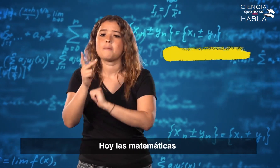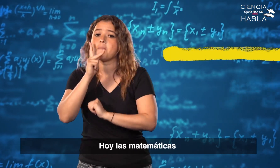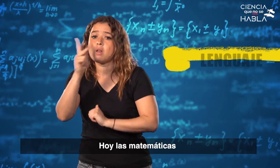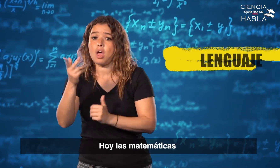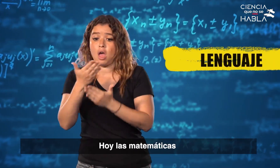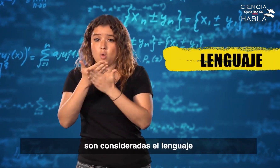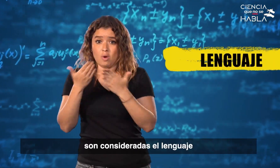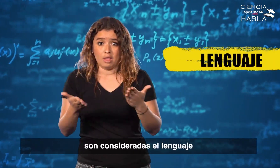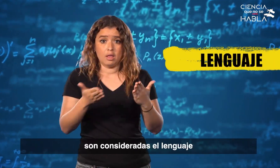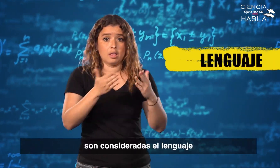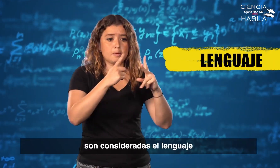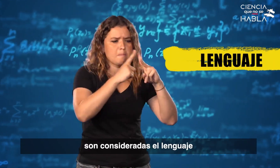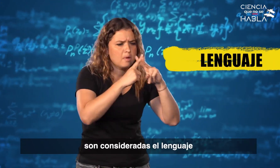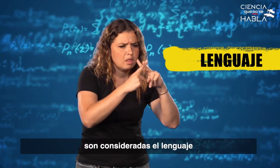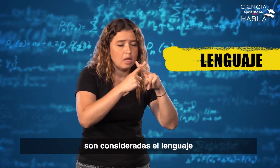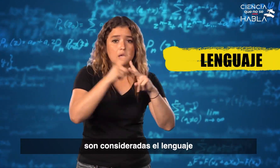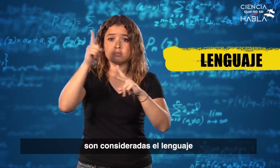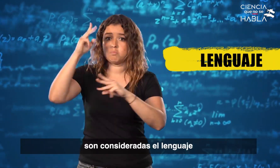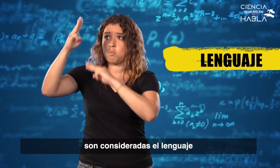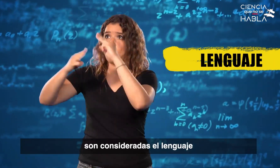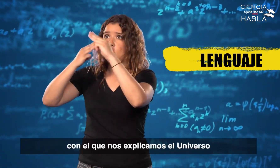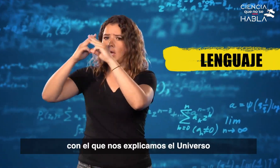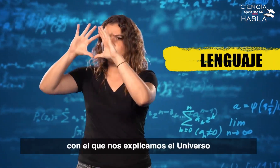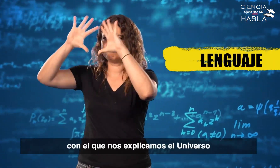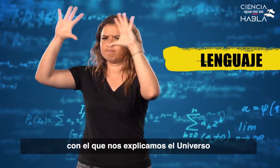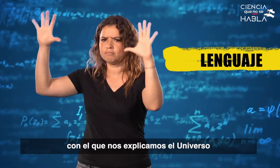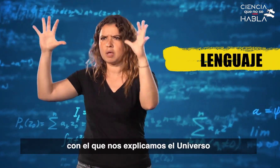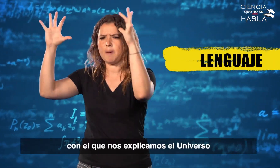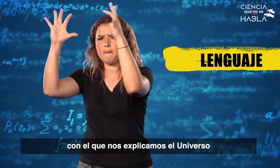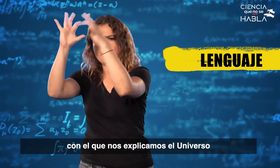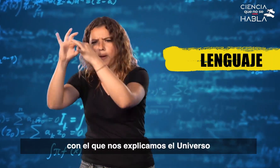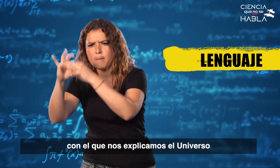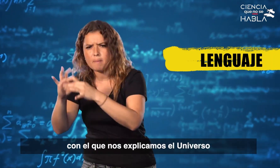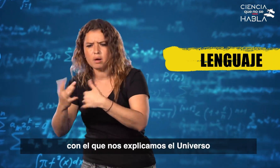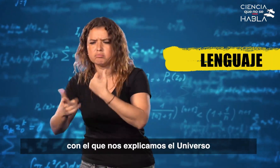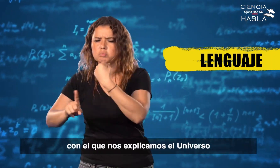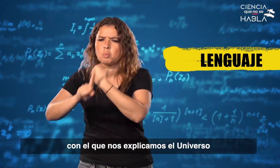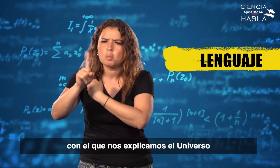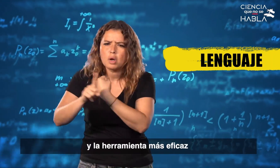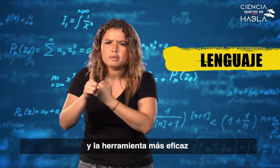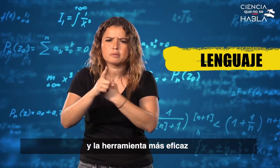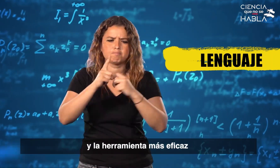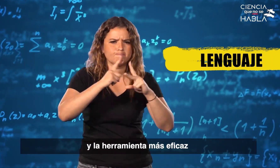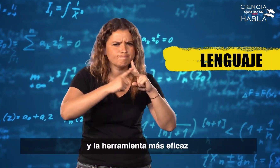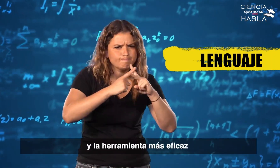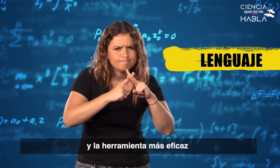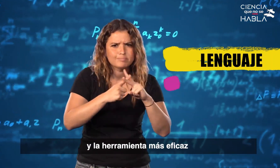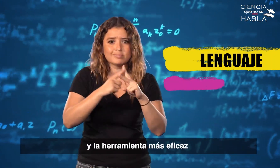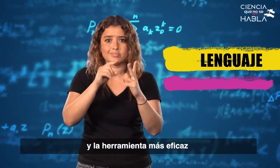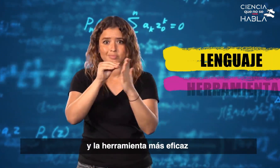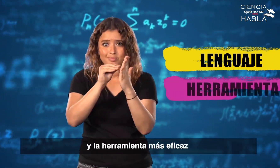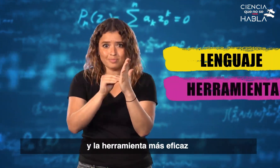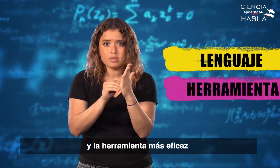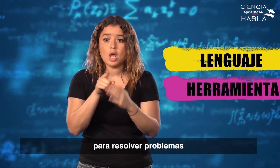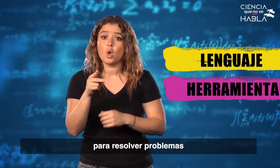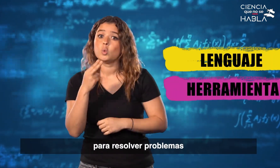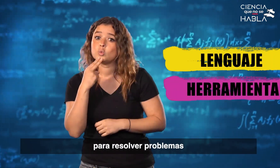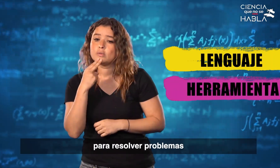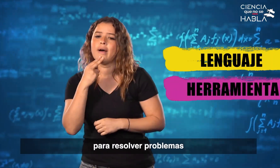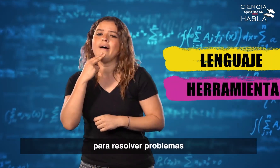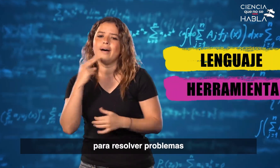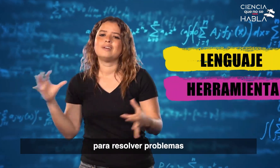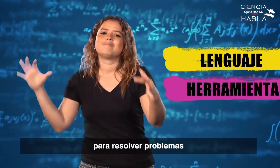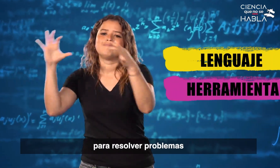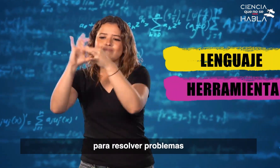matemáticas son consideradas el lenguaje con el que nos explicamos el universo y la herramienta más eficaz para